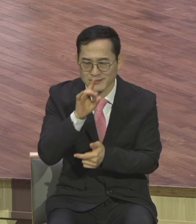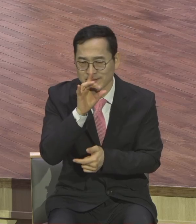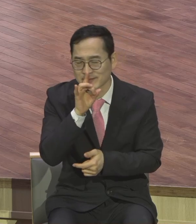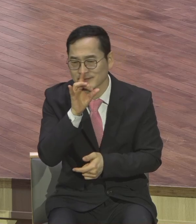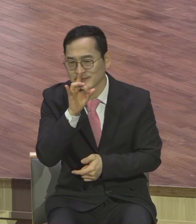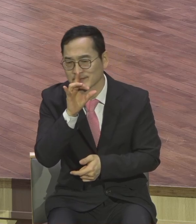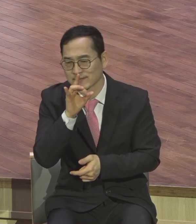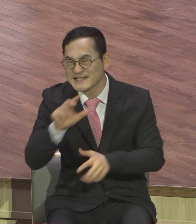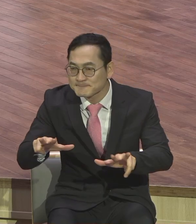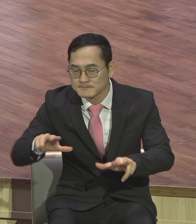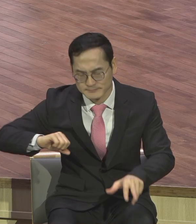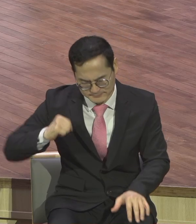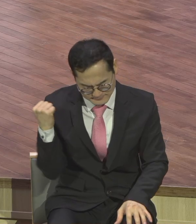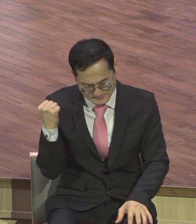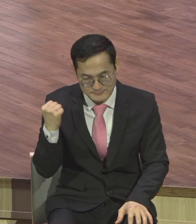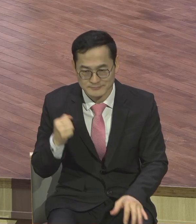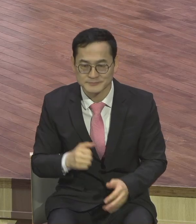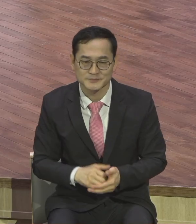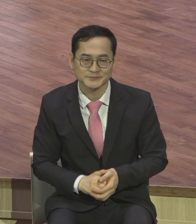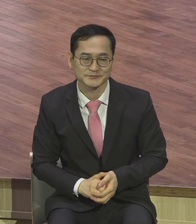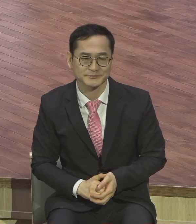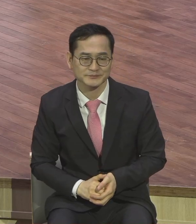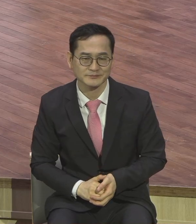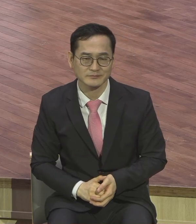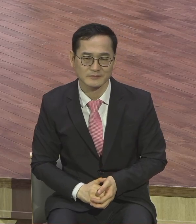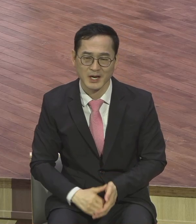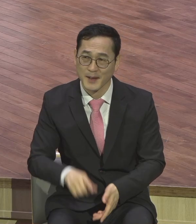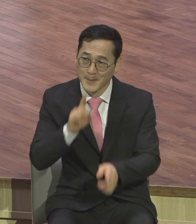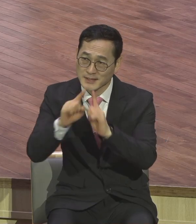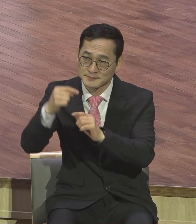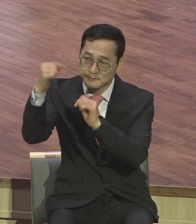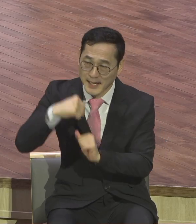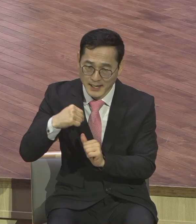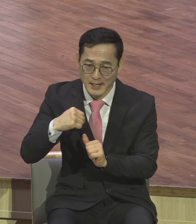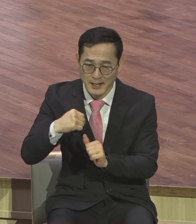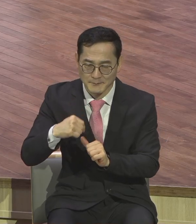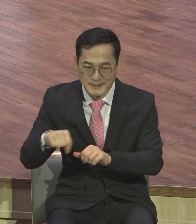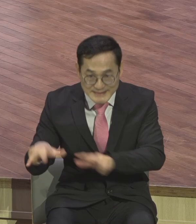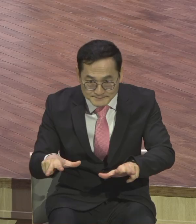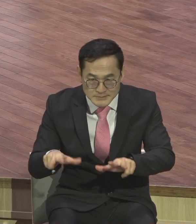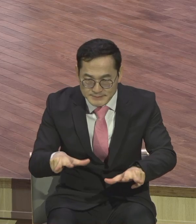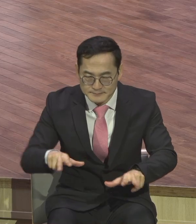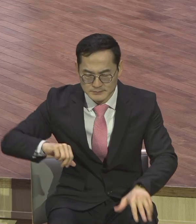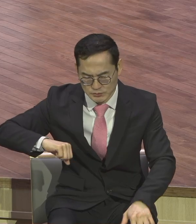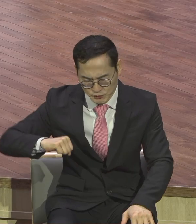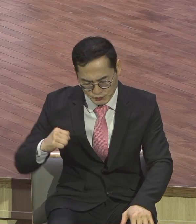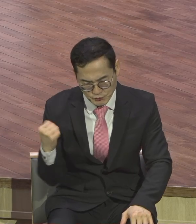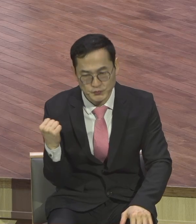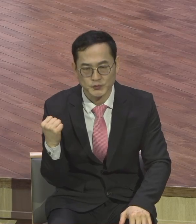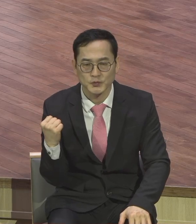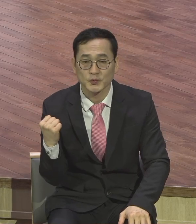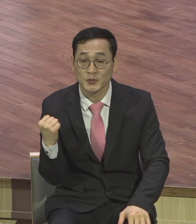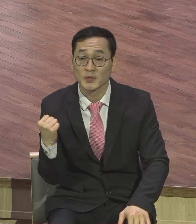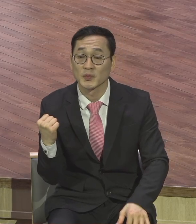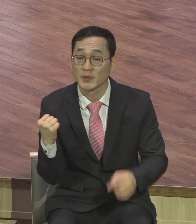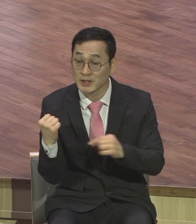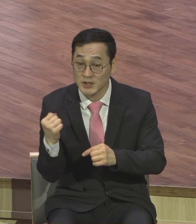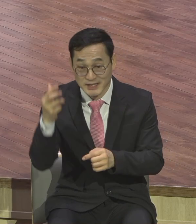말씀이 떨어졌을 때는 즉시로 순종하는 단순성이 영적 성장에